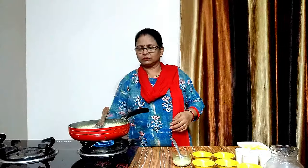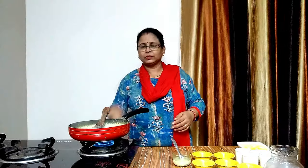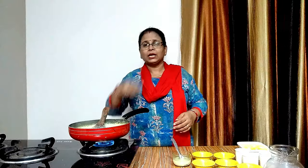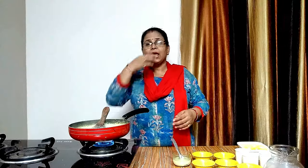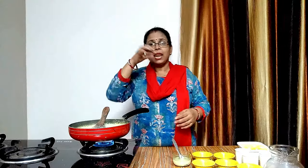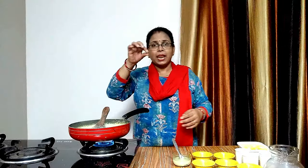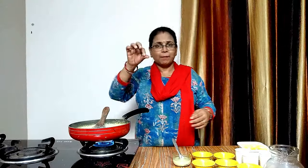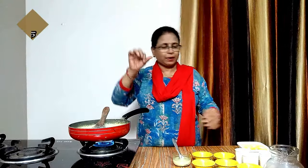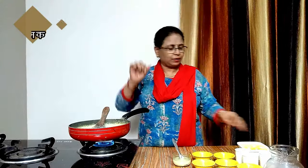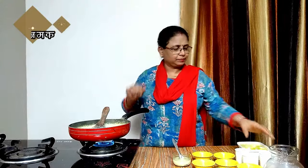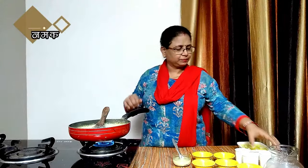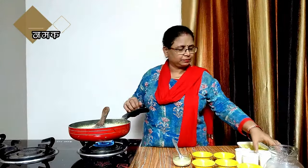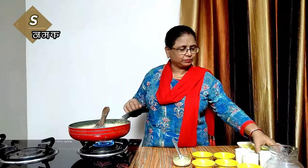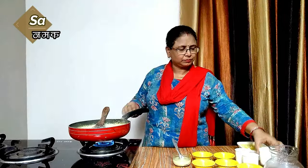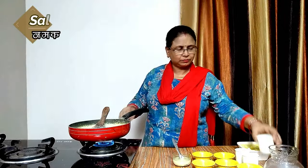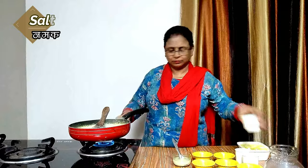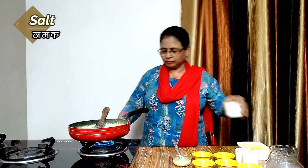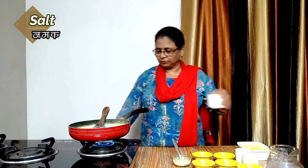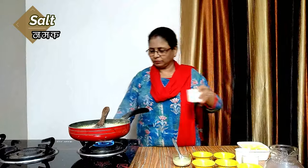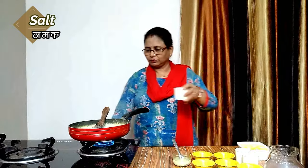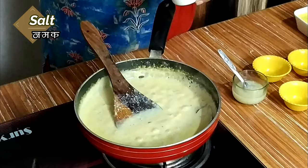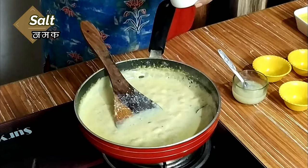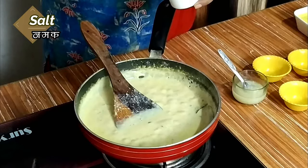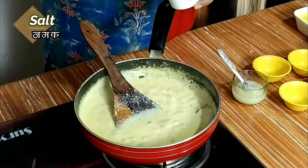अब इसमें स्वादनुसा नमक डाल कर मिला लेंगे